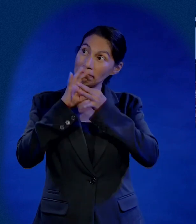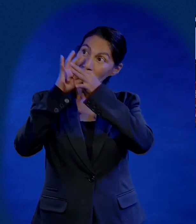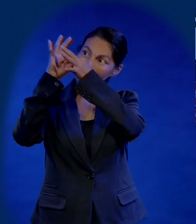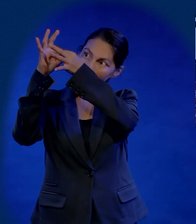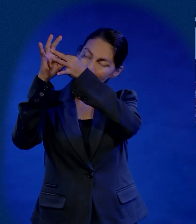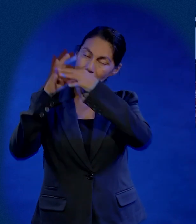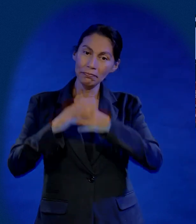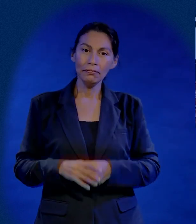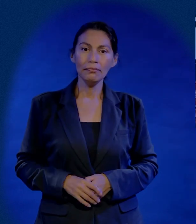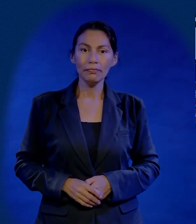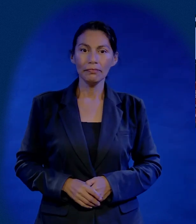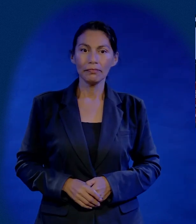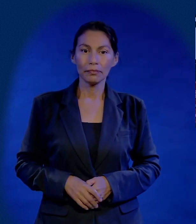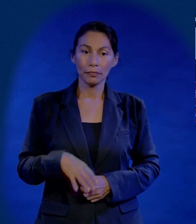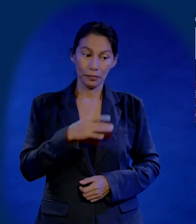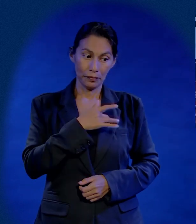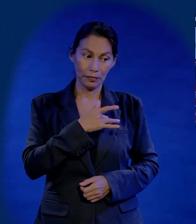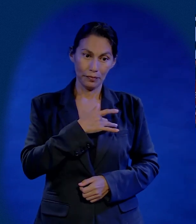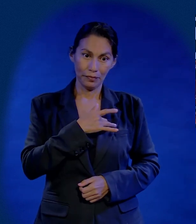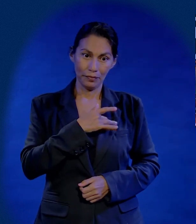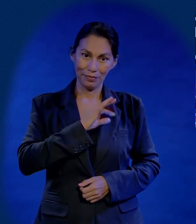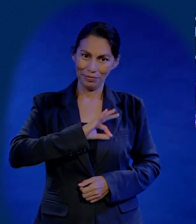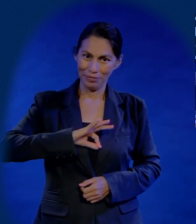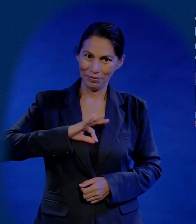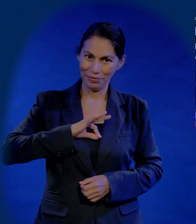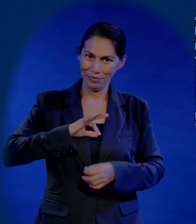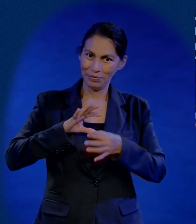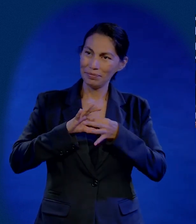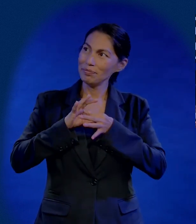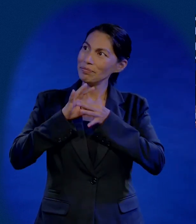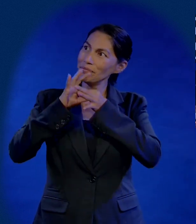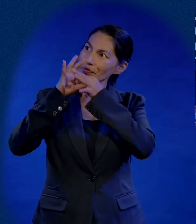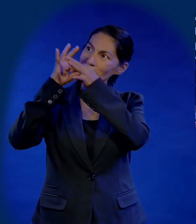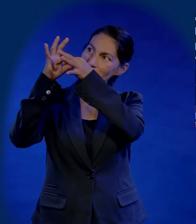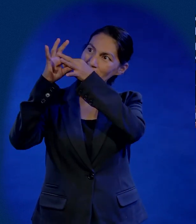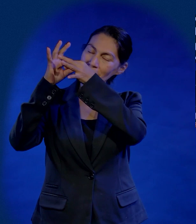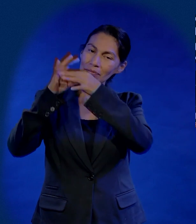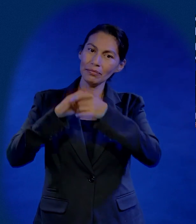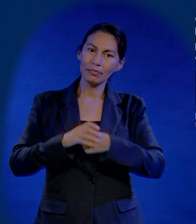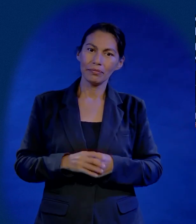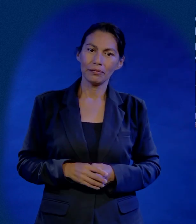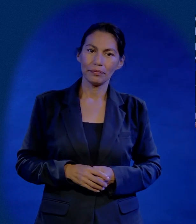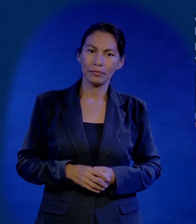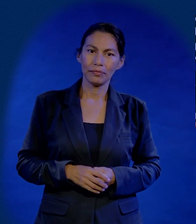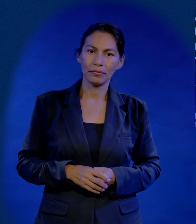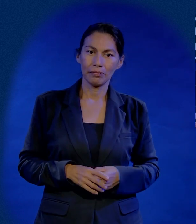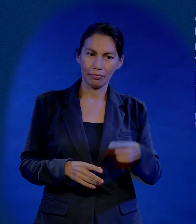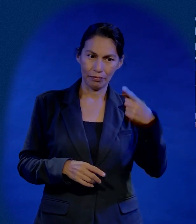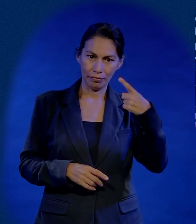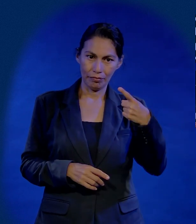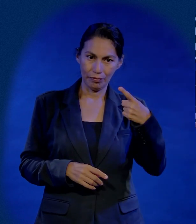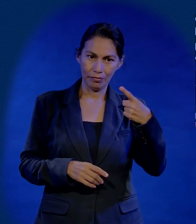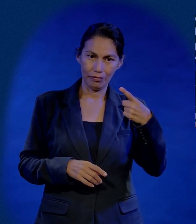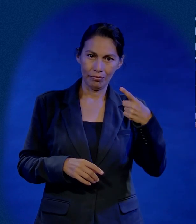necesita mantener feliz su corazón en Cristo. Y para mantener feliz el corazón en Cristo,